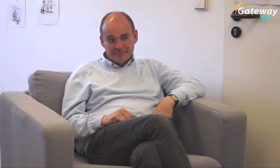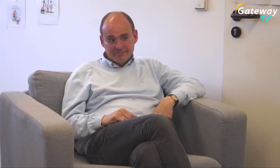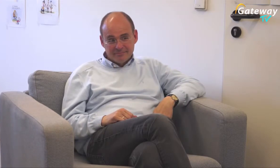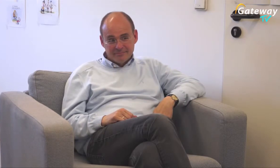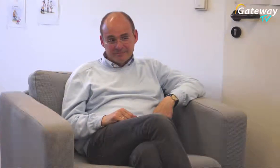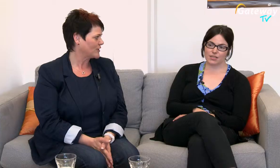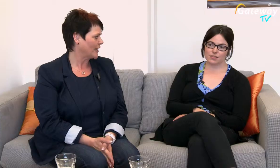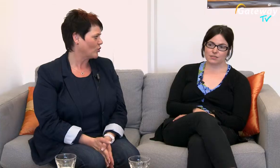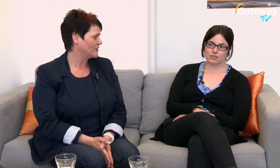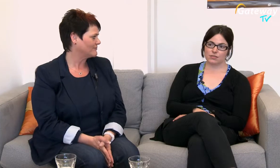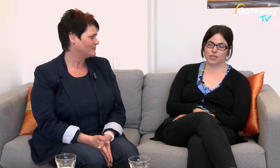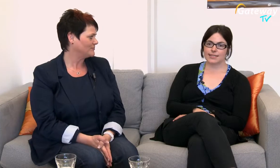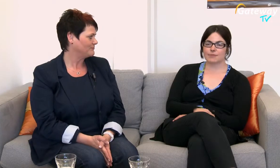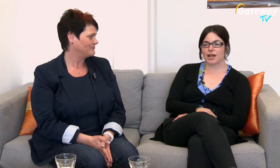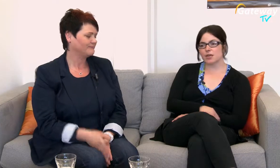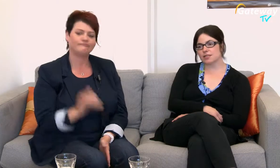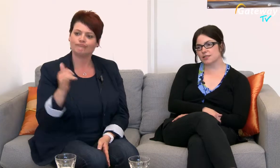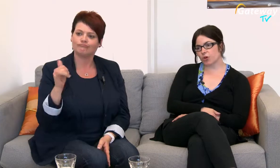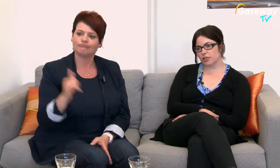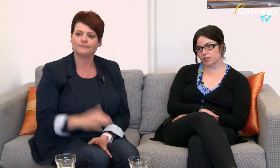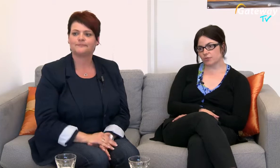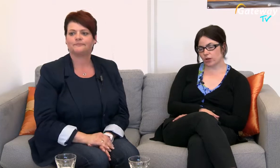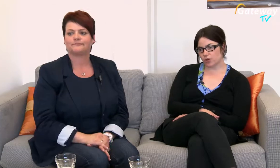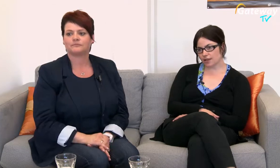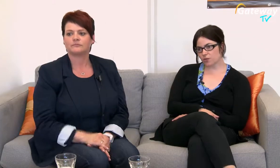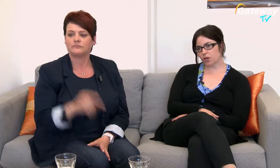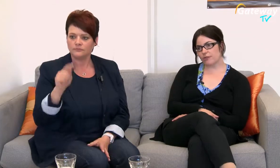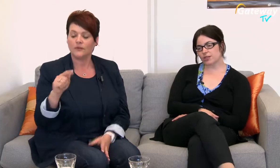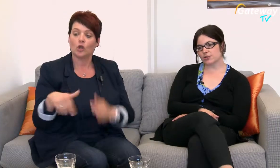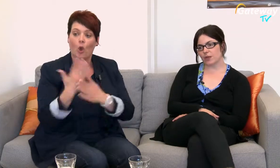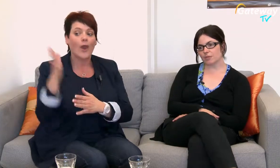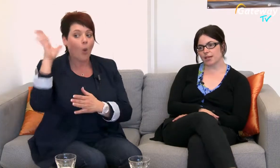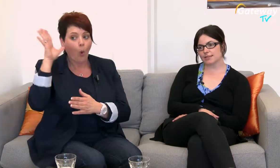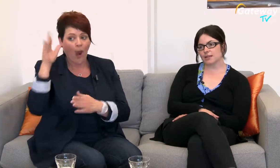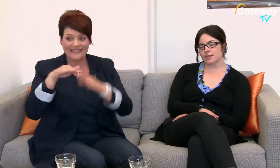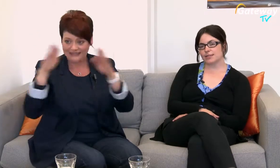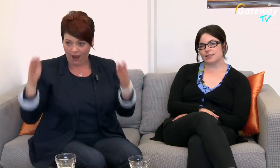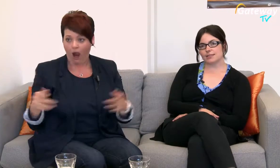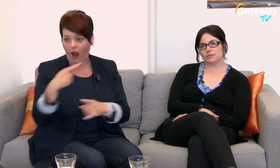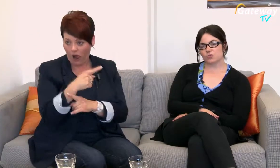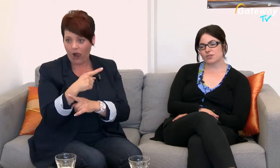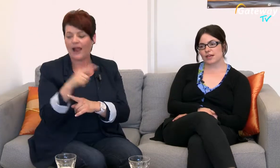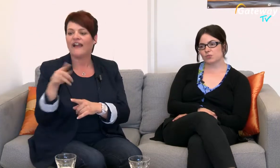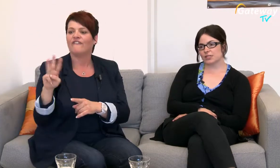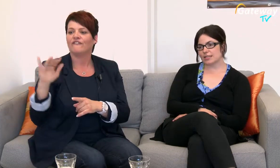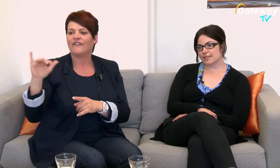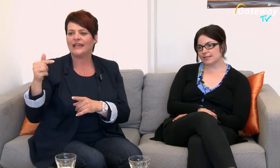vorzeigen können Genau, ja, es gibt einmal das Gebäude, neue Hörsaalgebäude am Wittelsbacher Platz Dies dient sozusagen so ein bisschen als